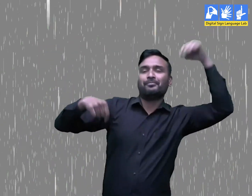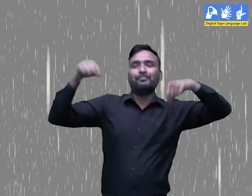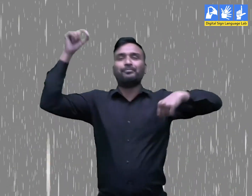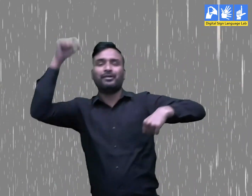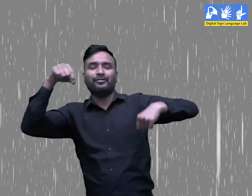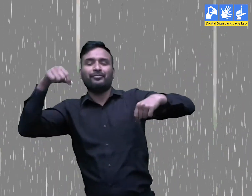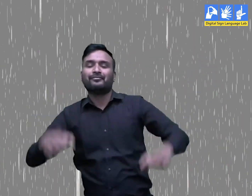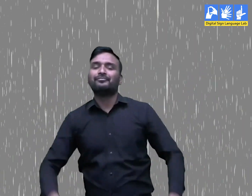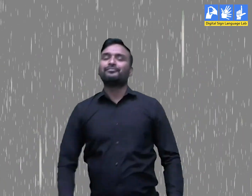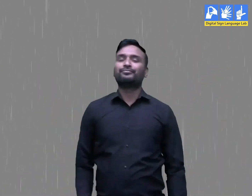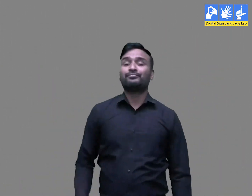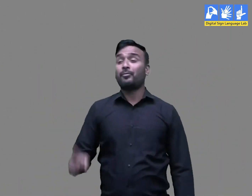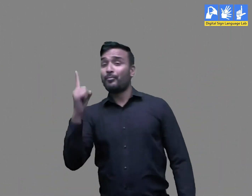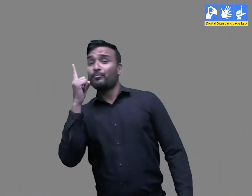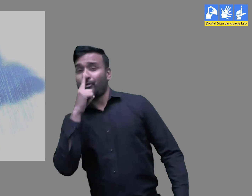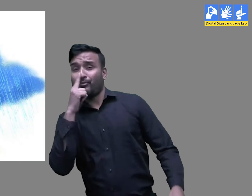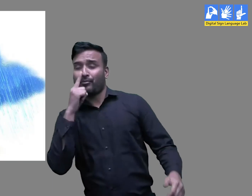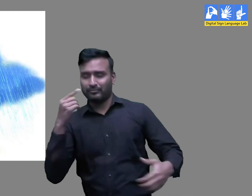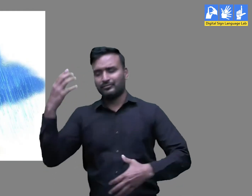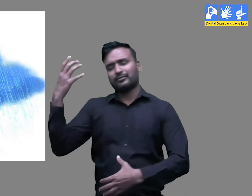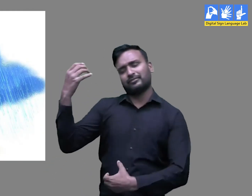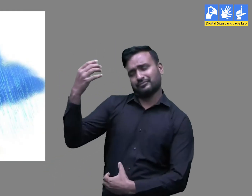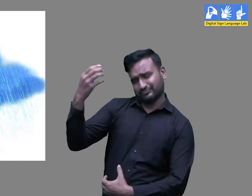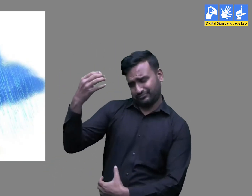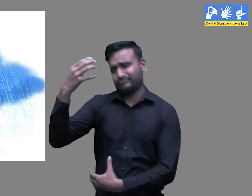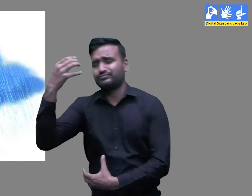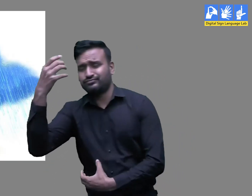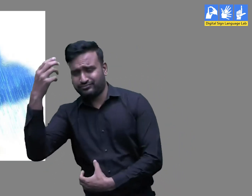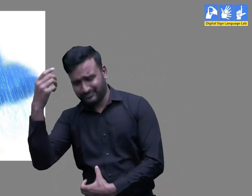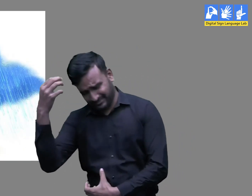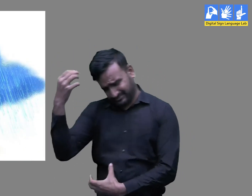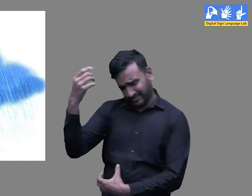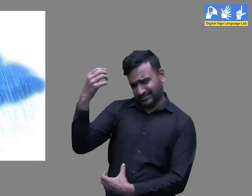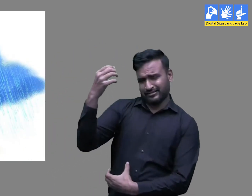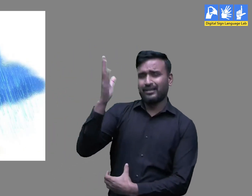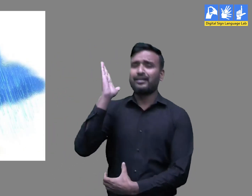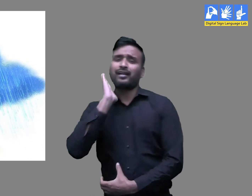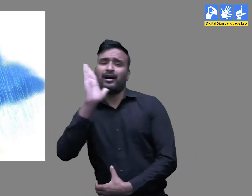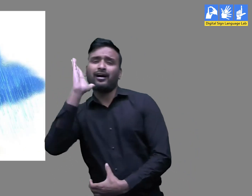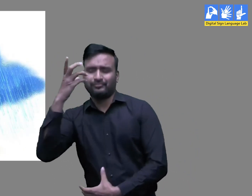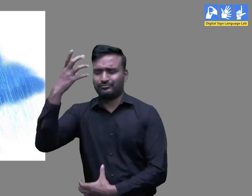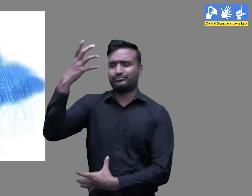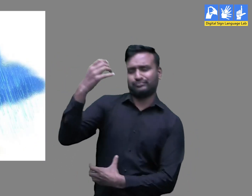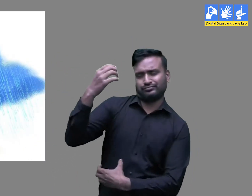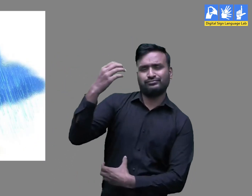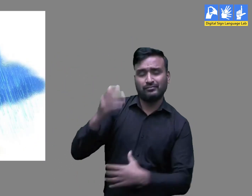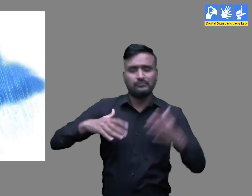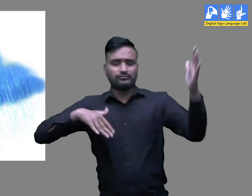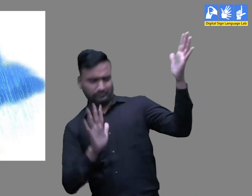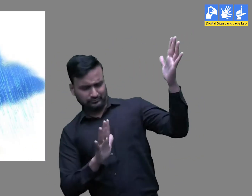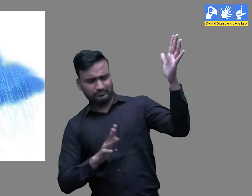गाये रागमलहार रिमजिम सावन आया